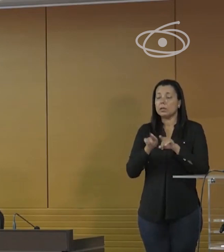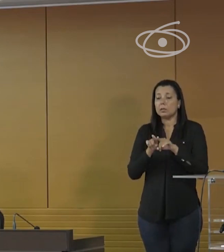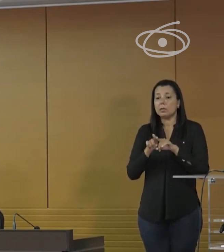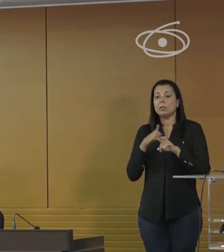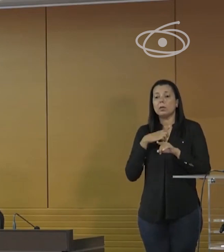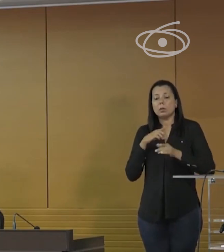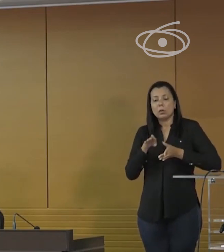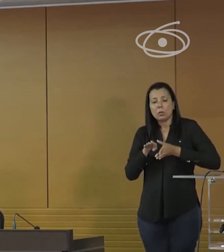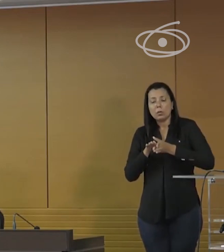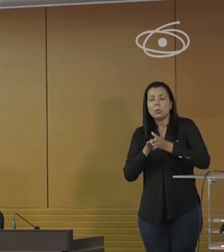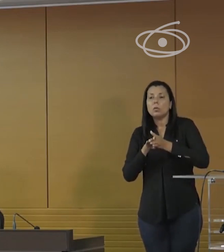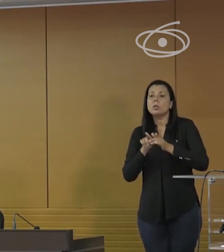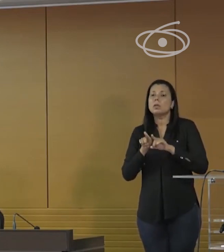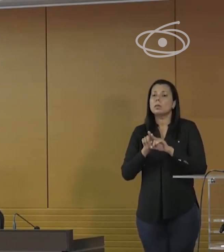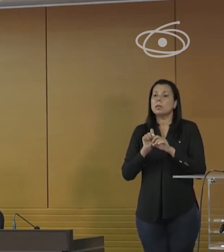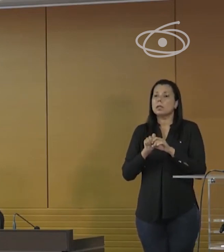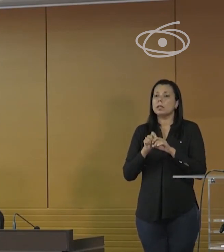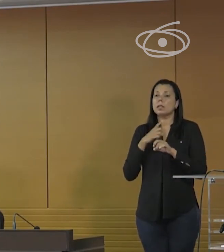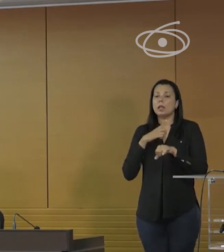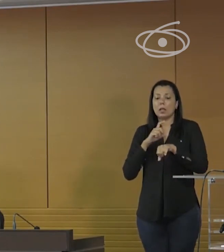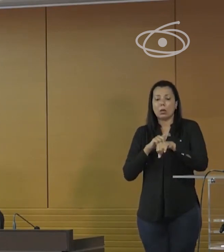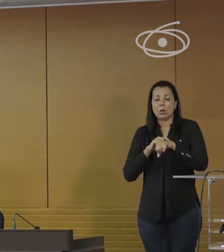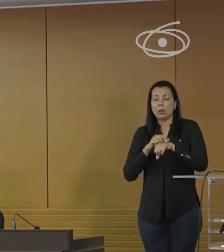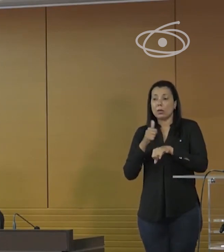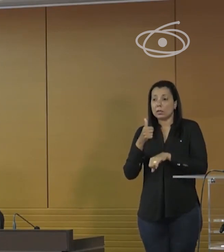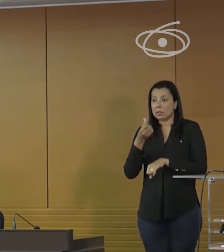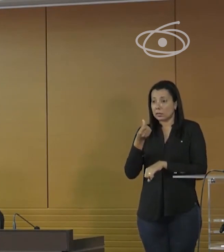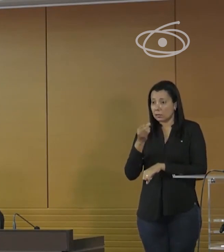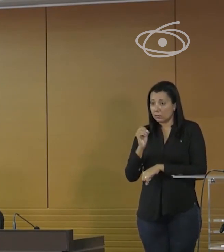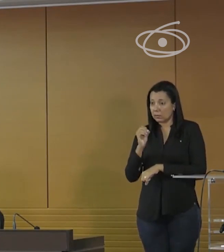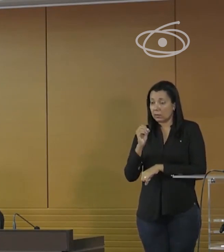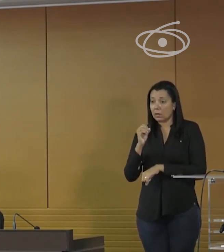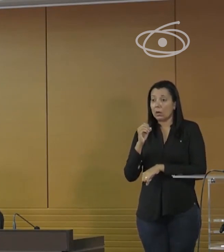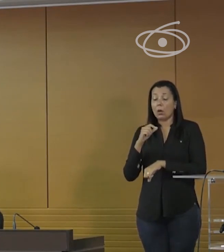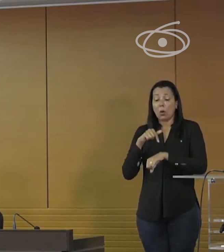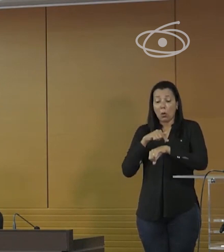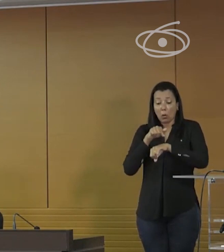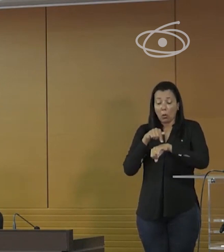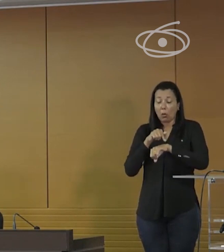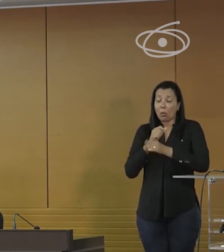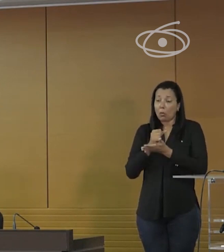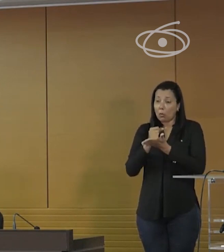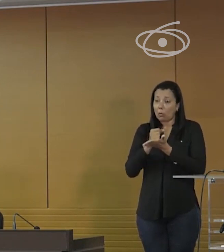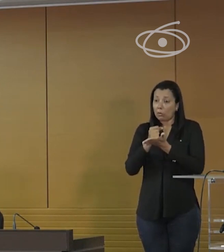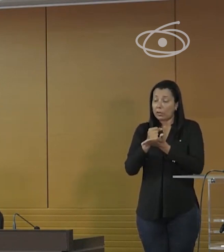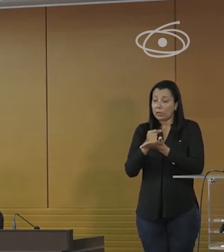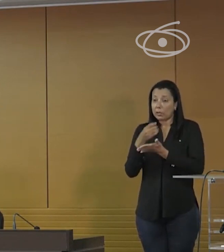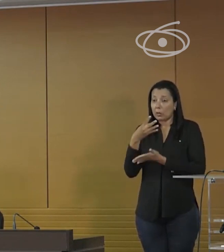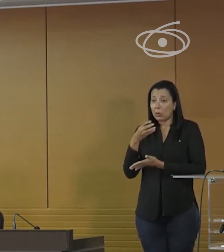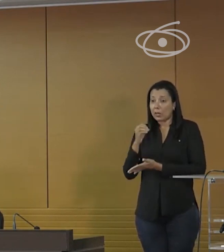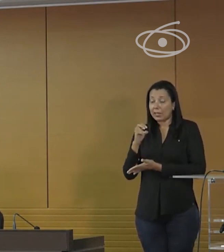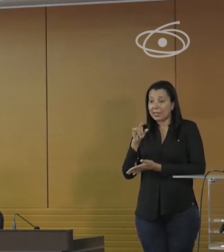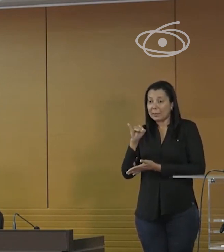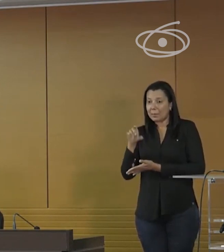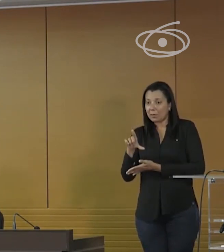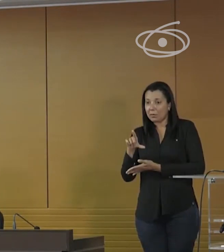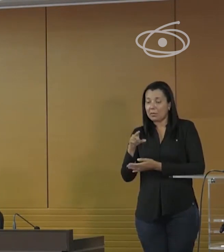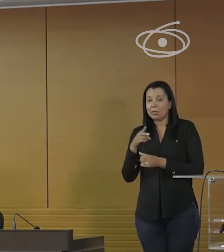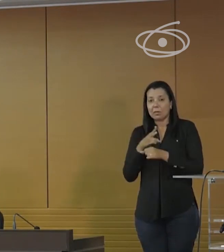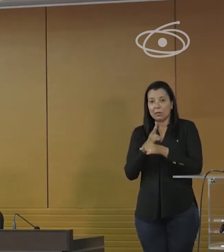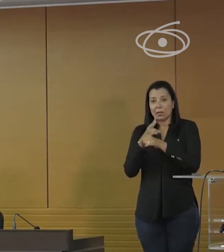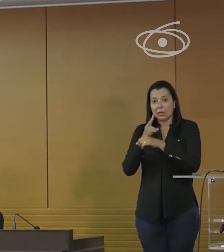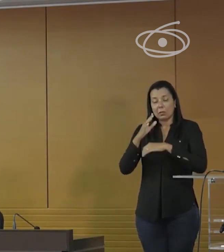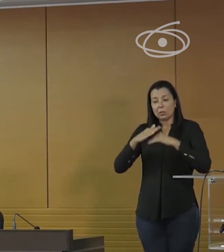-instrução, o curso virtual possui carga horária de 160 horas e inicialmente serão ofertadas 40 mil vagas para